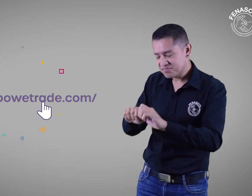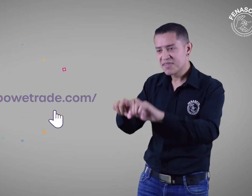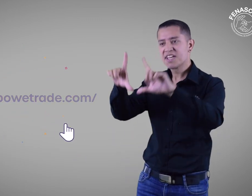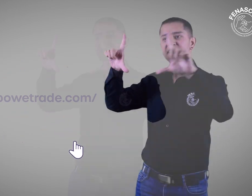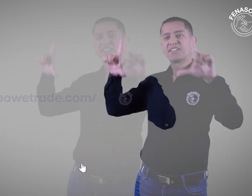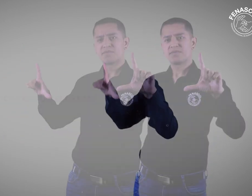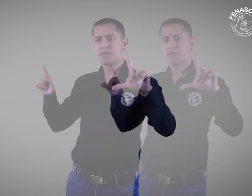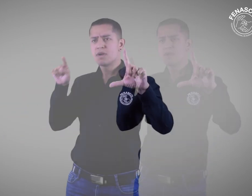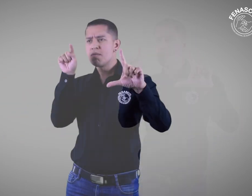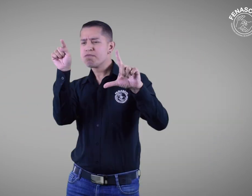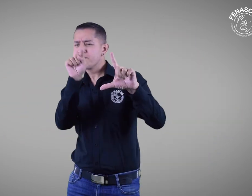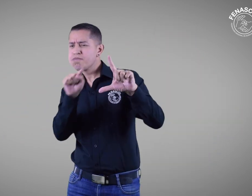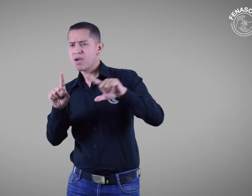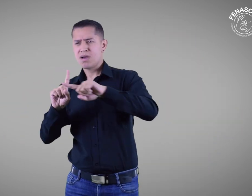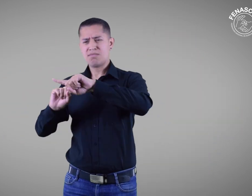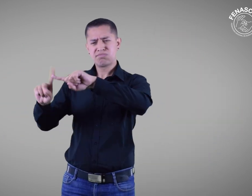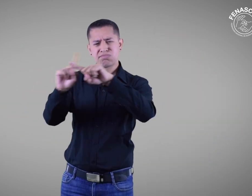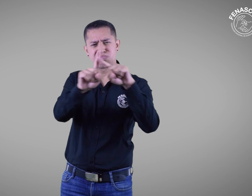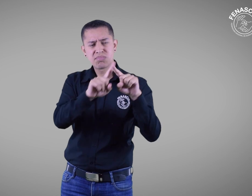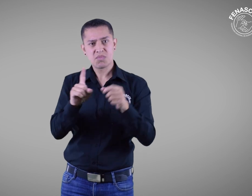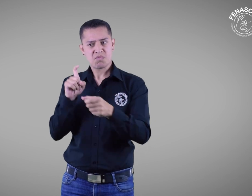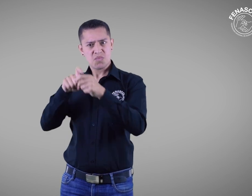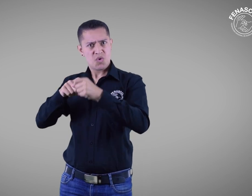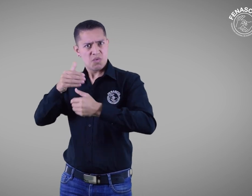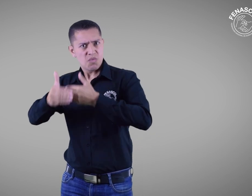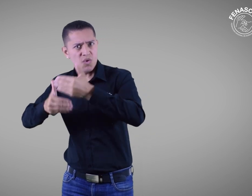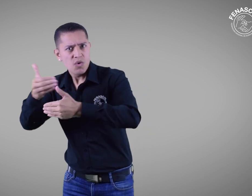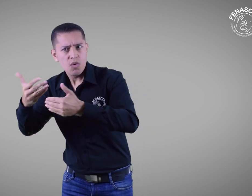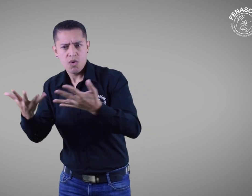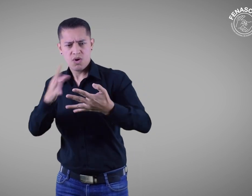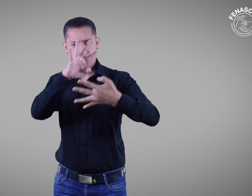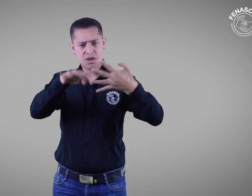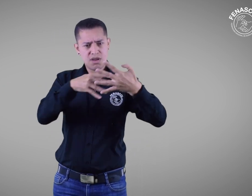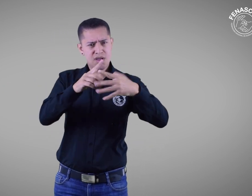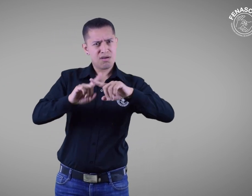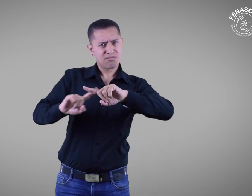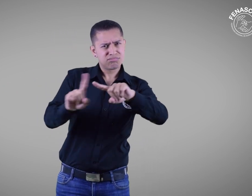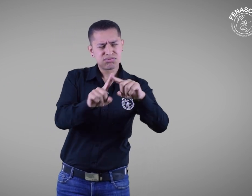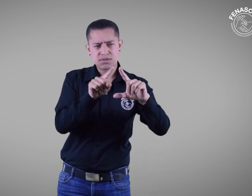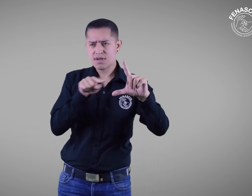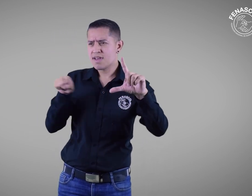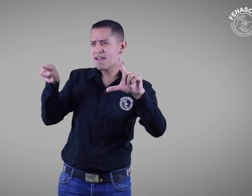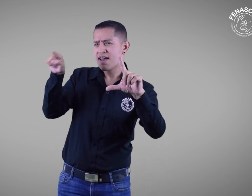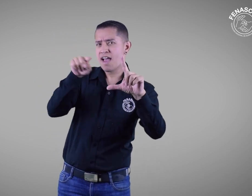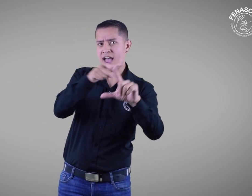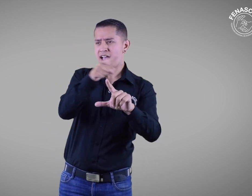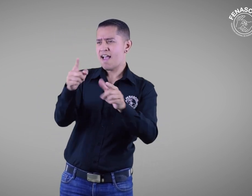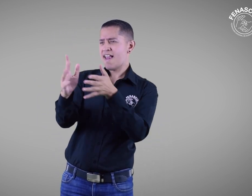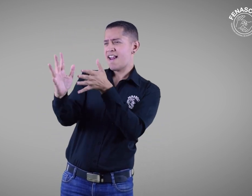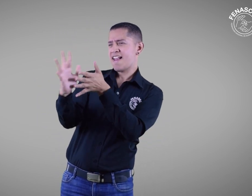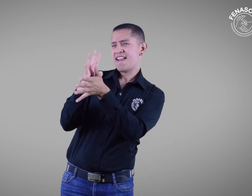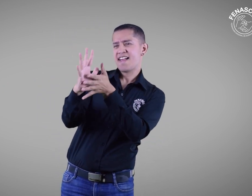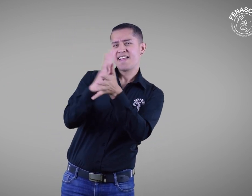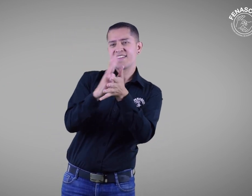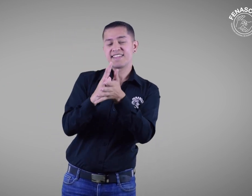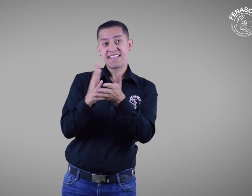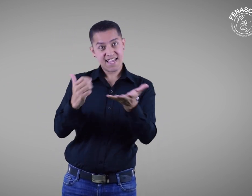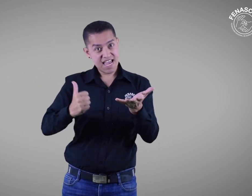donde encontrarás detalles sobre el proceso de registro, la agenda del evento y mucho más. Aprovecha esta oportunidad.